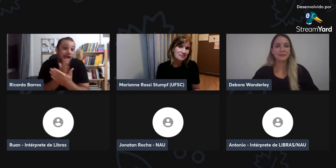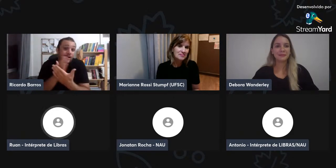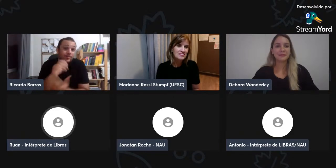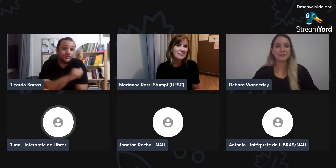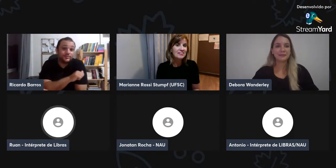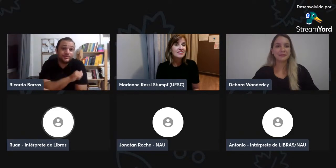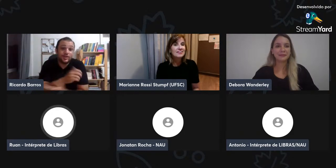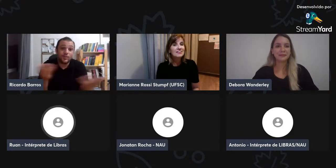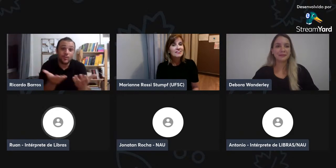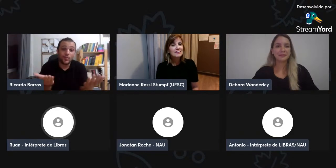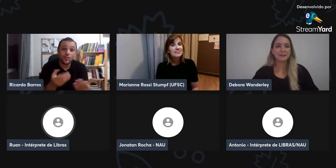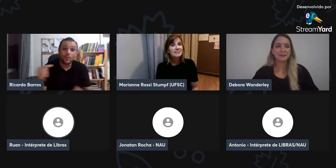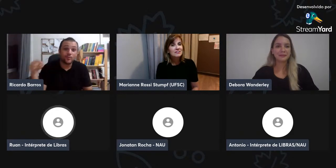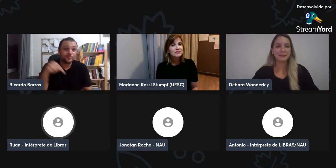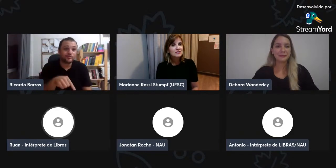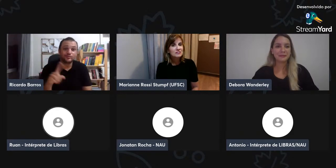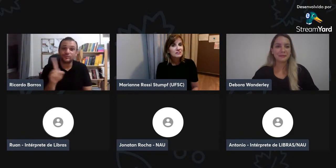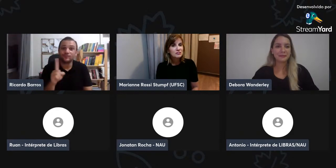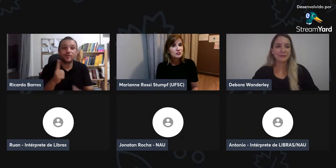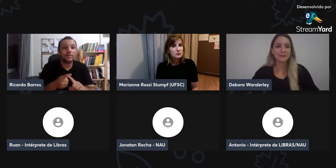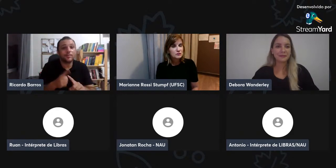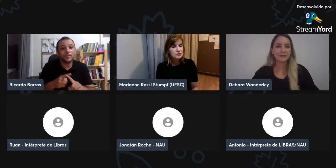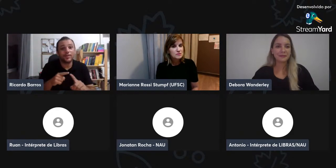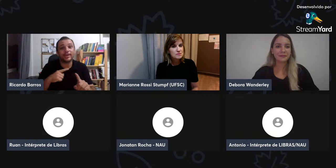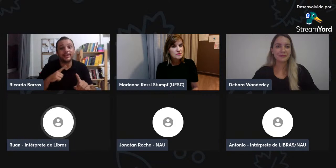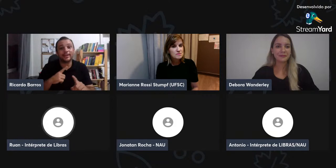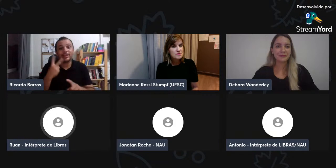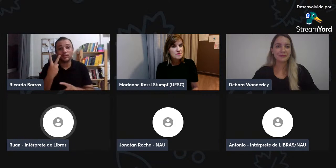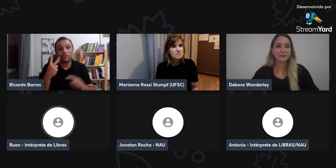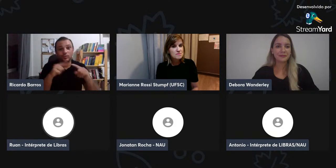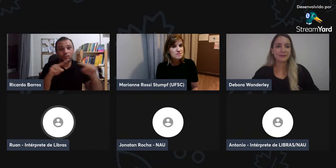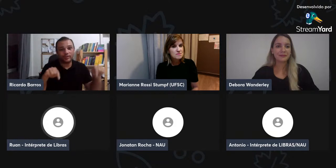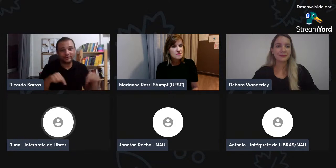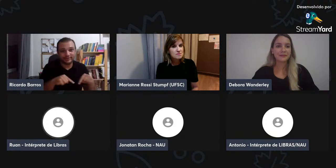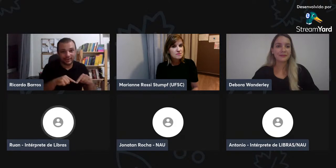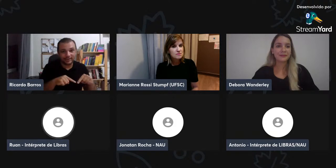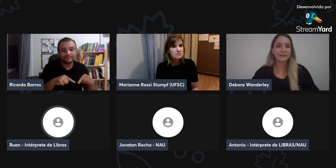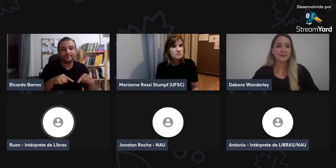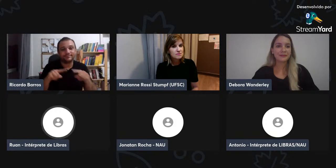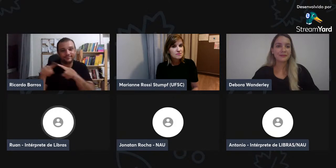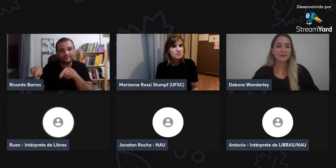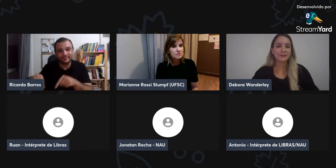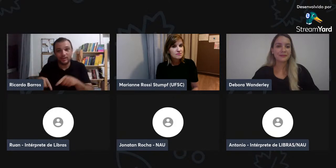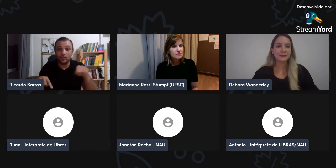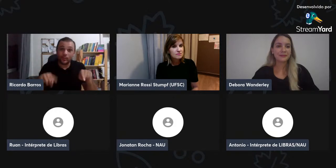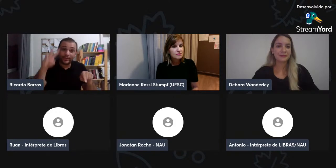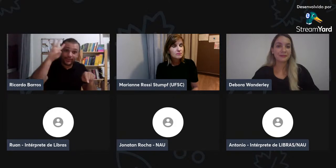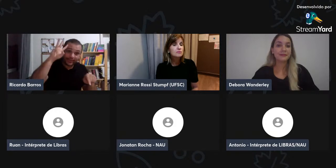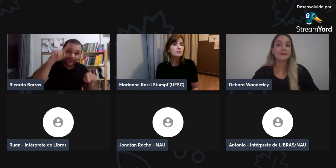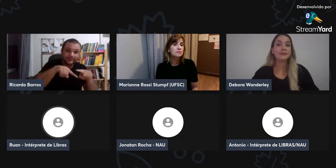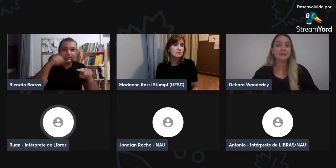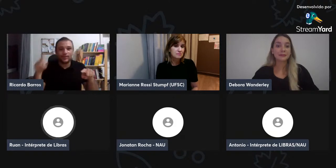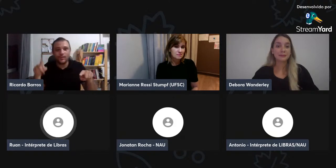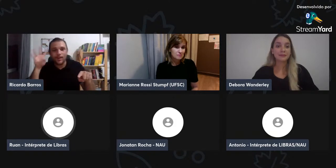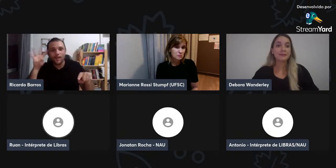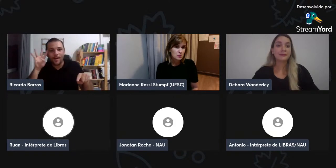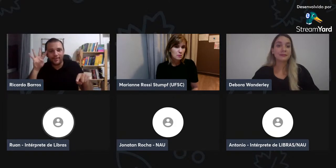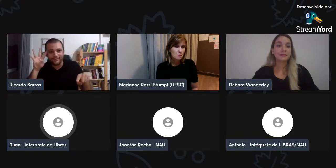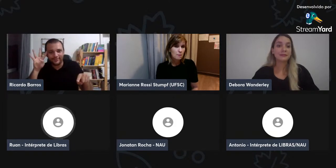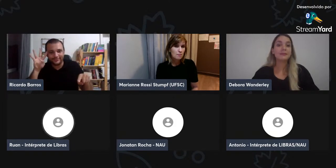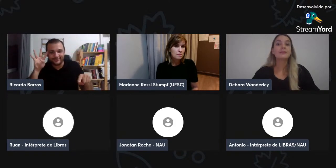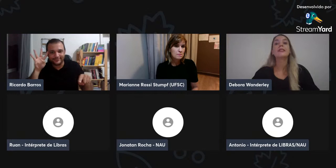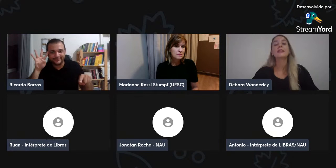queremos agradecer imensamente pelo aprendizado. Alguns alunos não conseguiram visualizar,